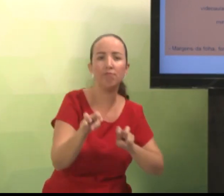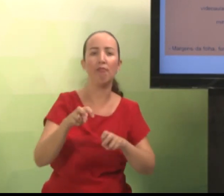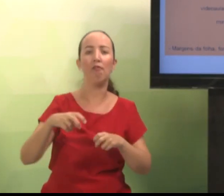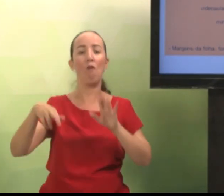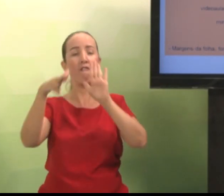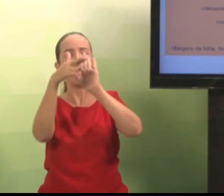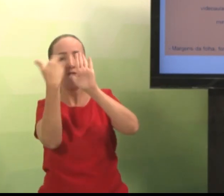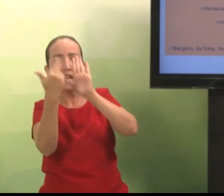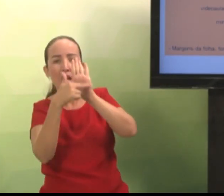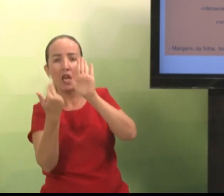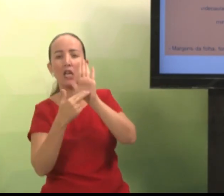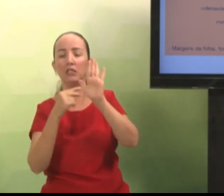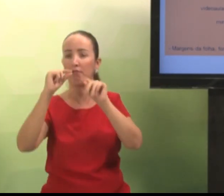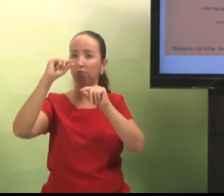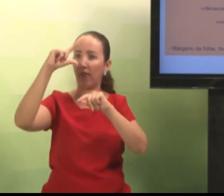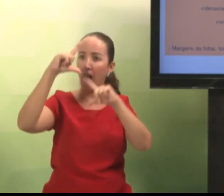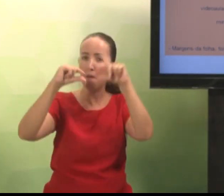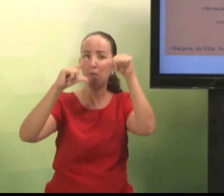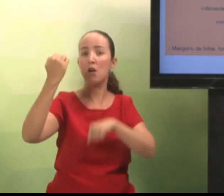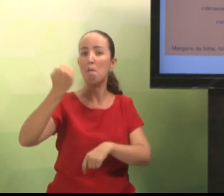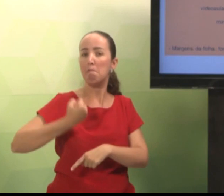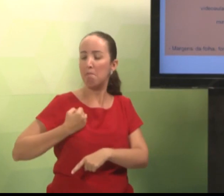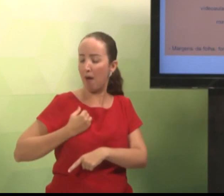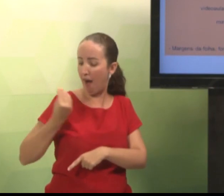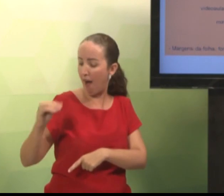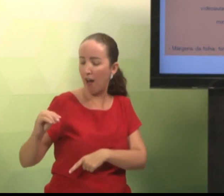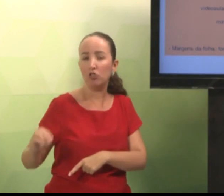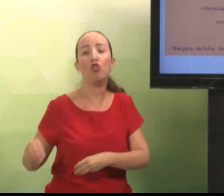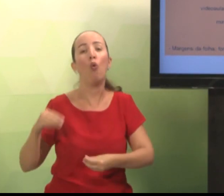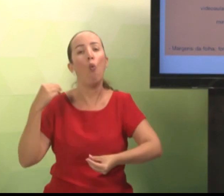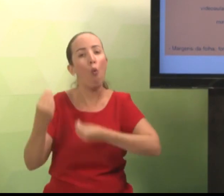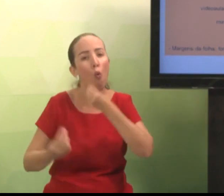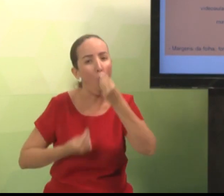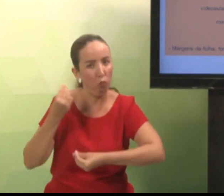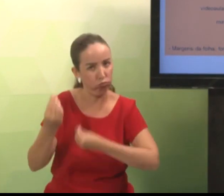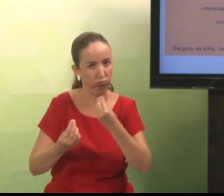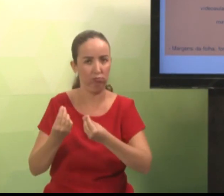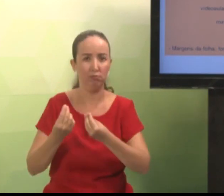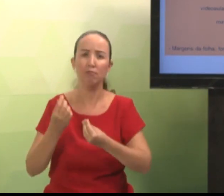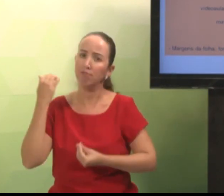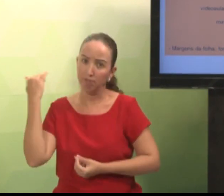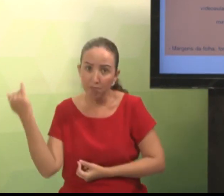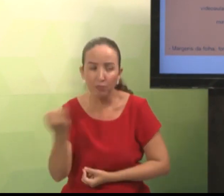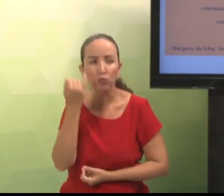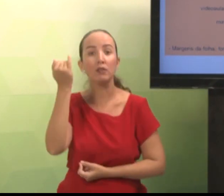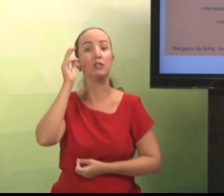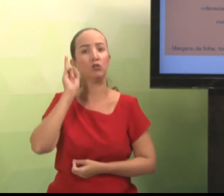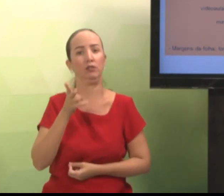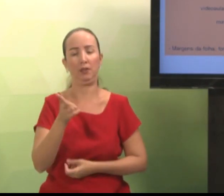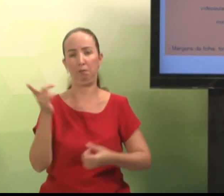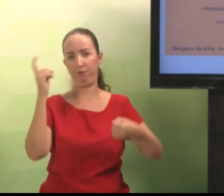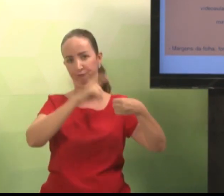materiais que eu postei também a respeito das referências. Volte sempre que precisar nesses materiais.